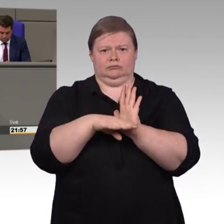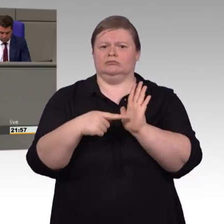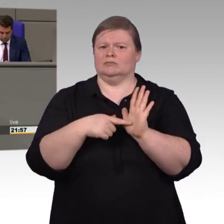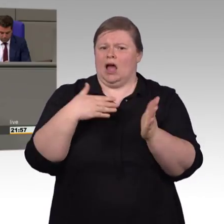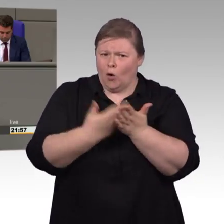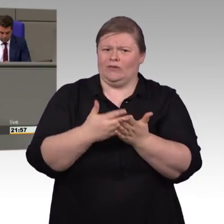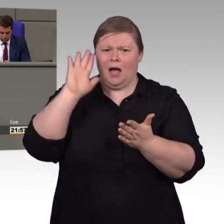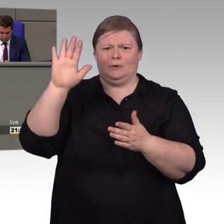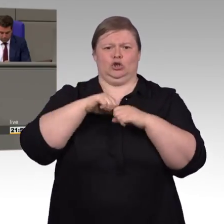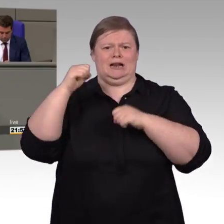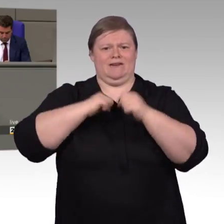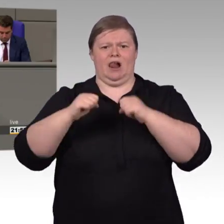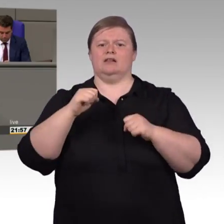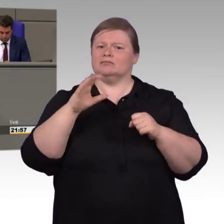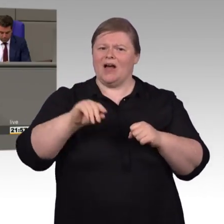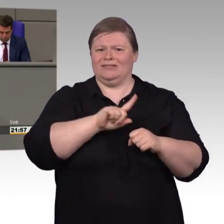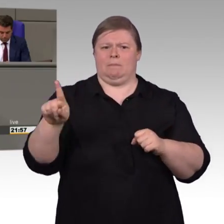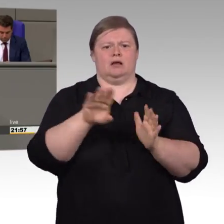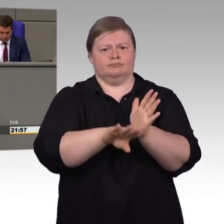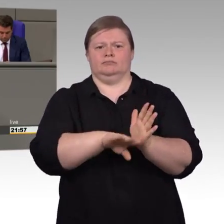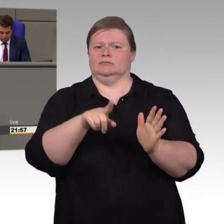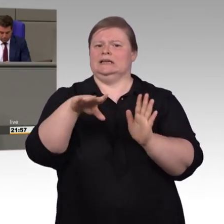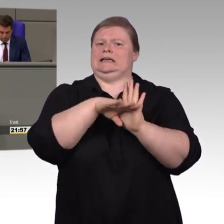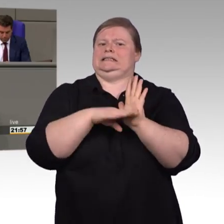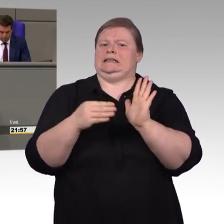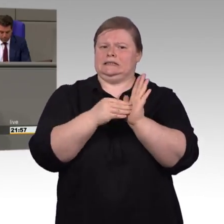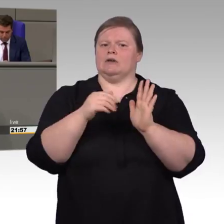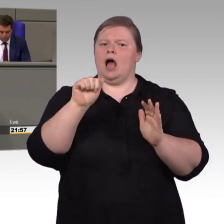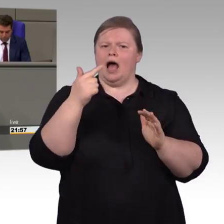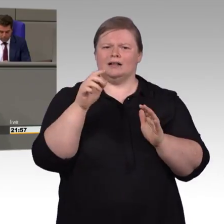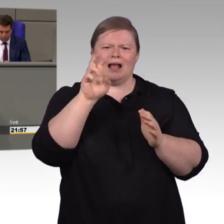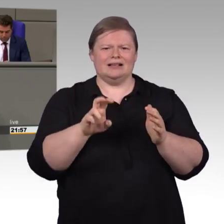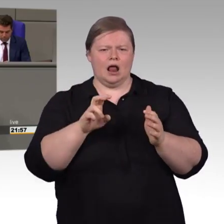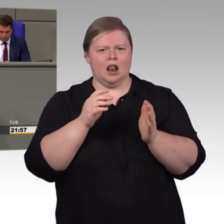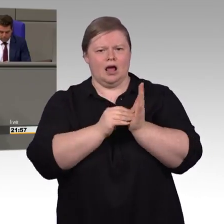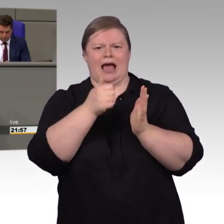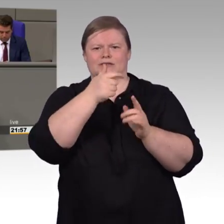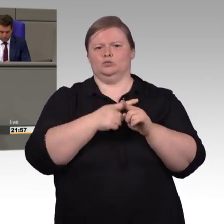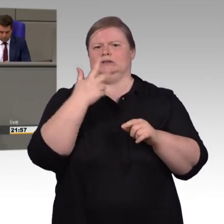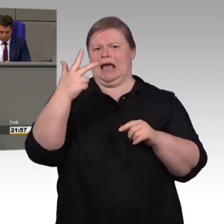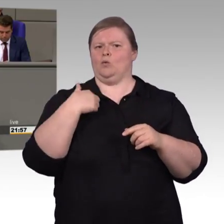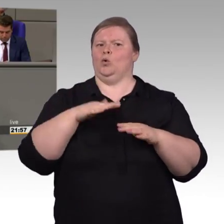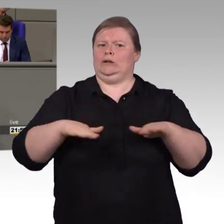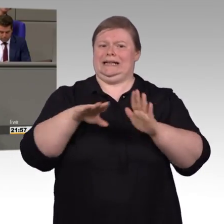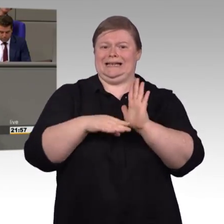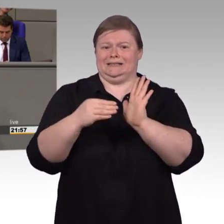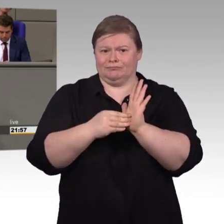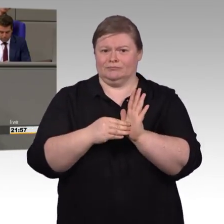Koalitionsfraktionen nicht den Willen, hier als Vorbild voranzugehen. Sie sehen selbst für öffentliche Stellen zahlreiche Ausnahmeregelungen